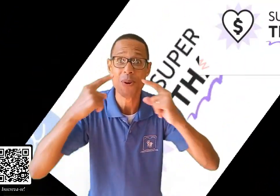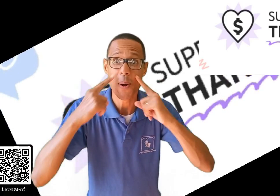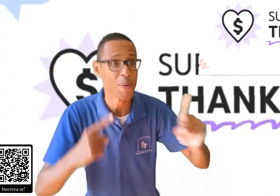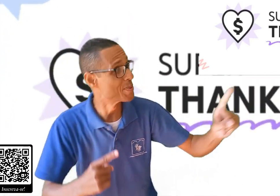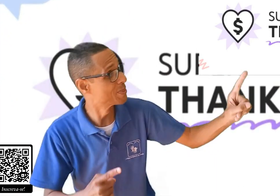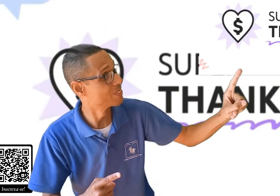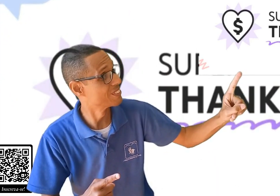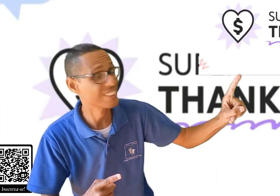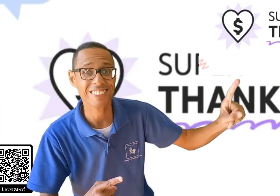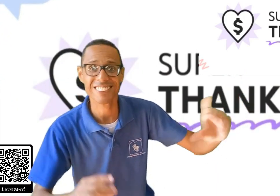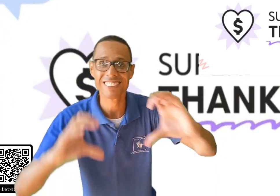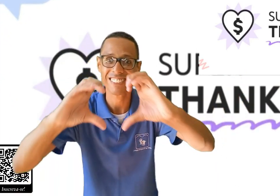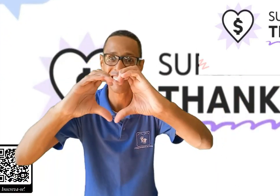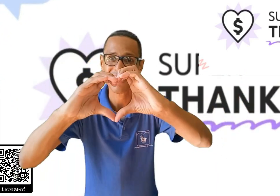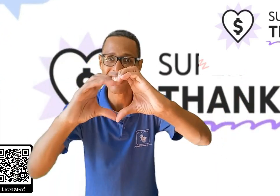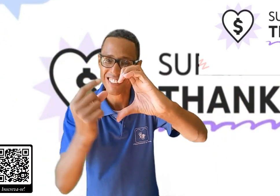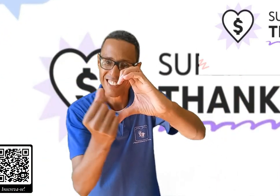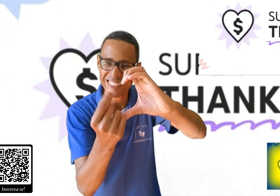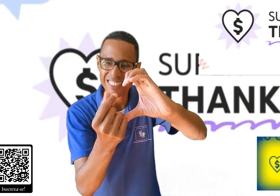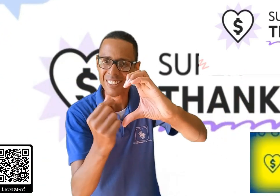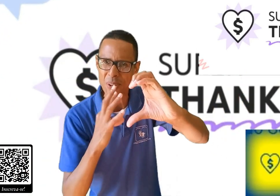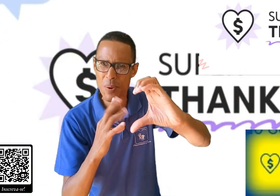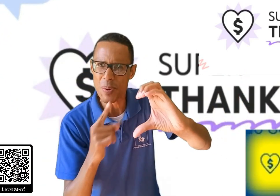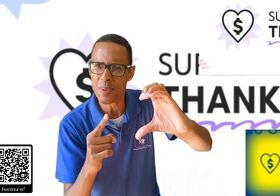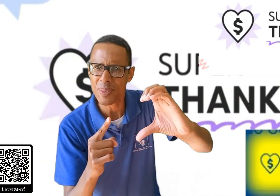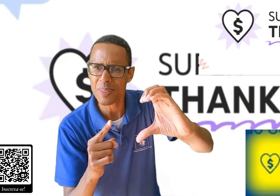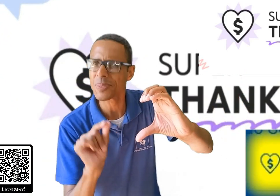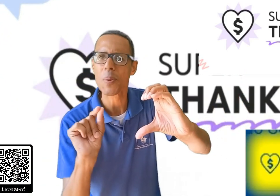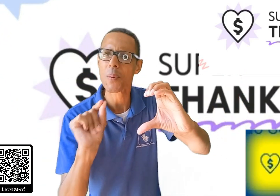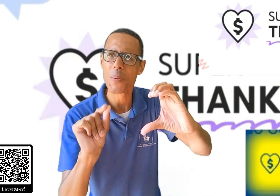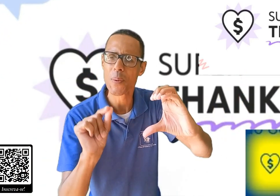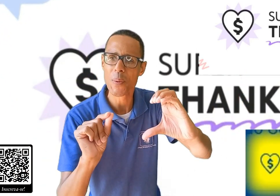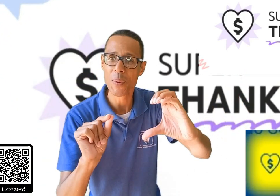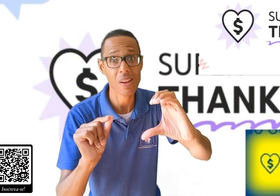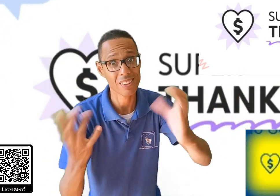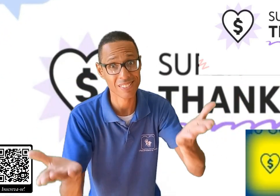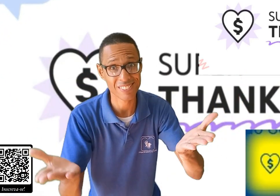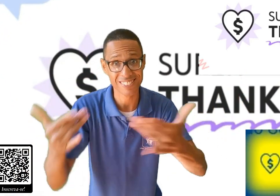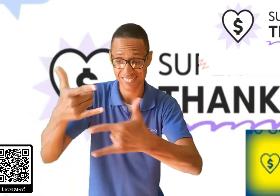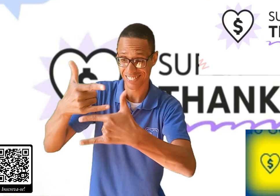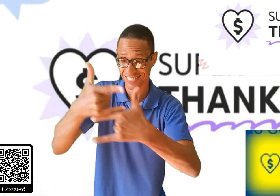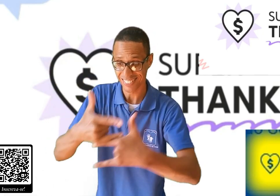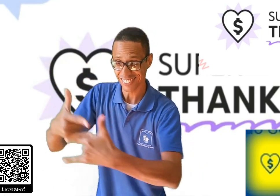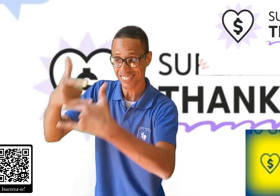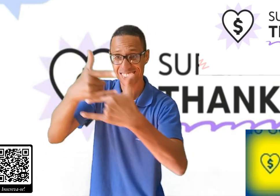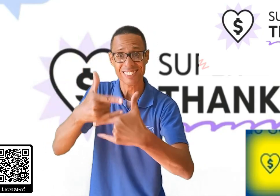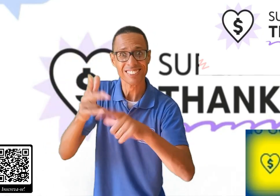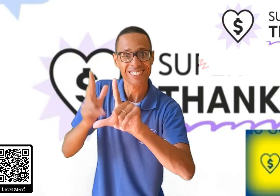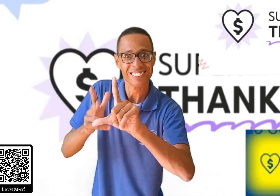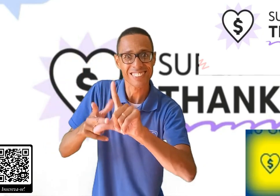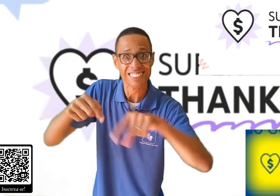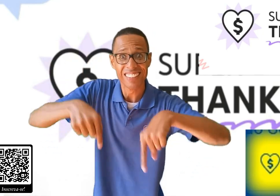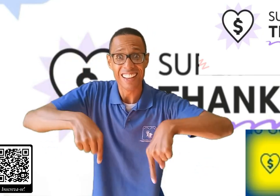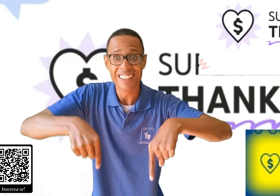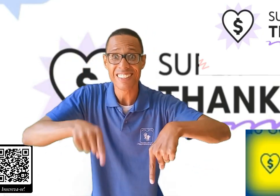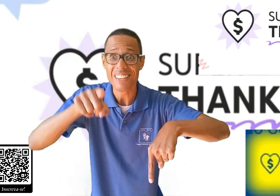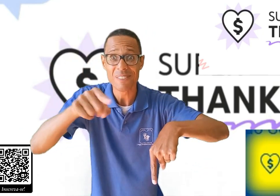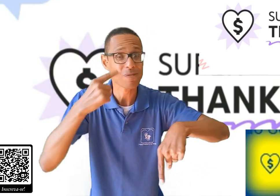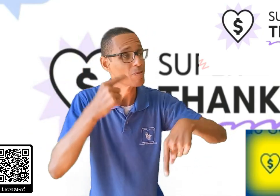Ah! Você já ouviu falar do Superfanks? Ou no Valeu Demais? Este recurso